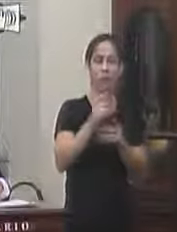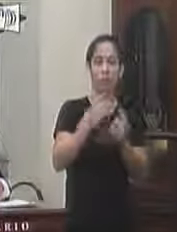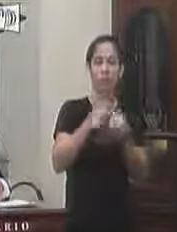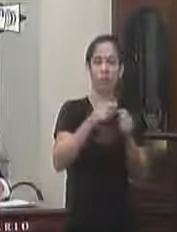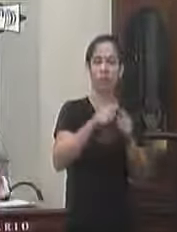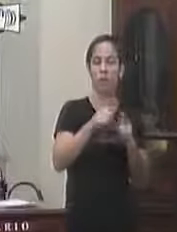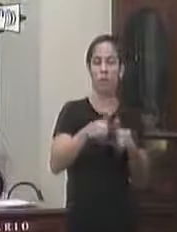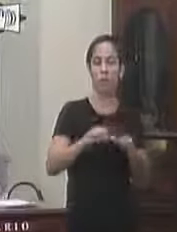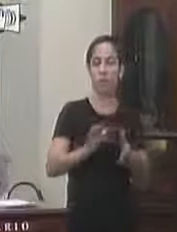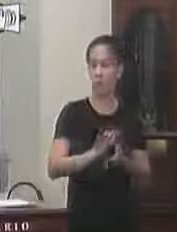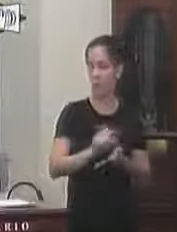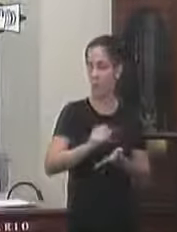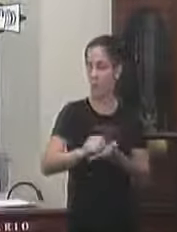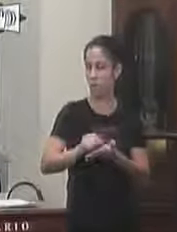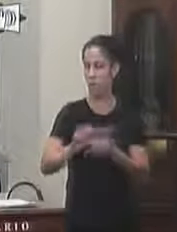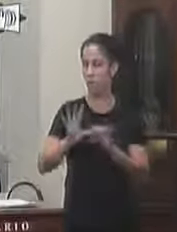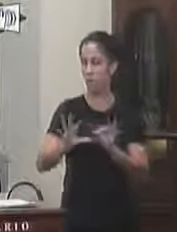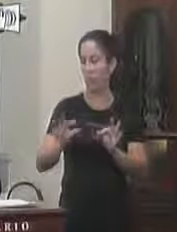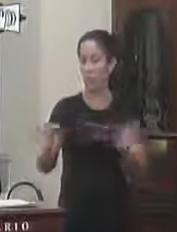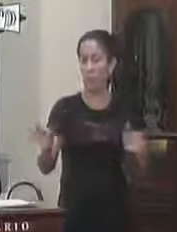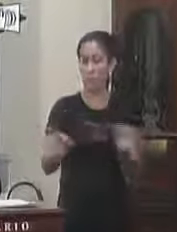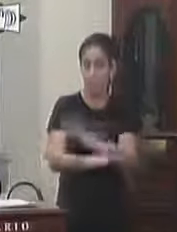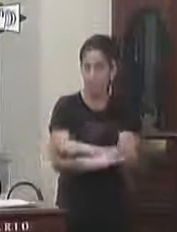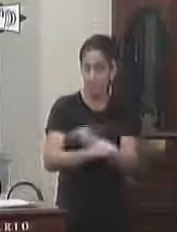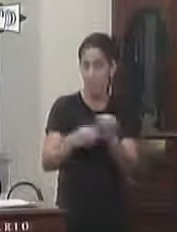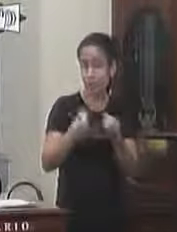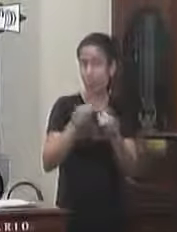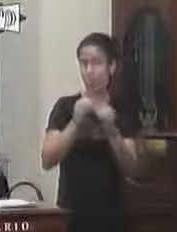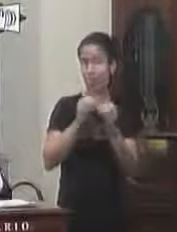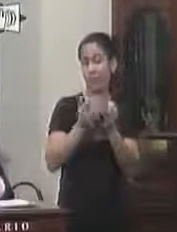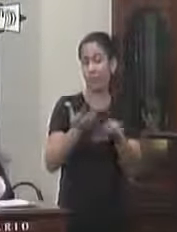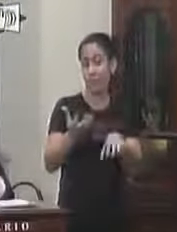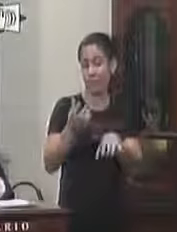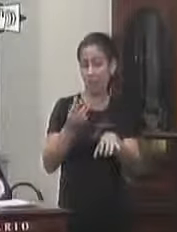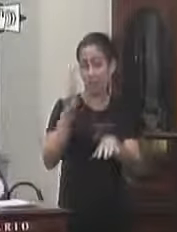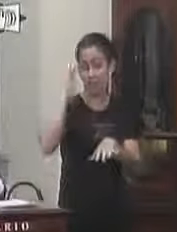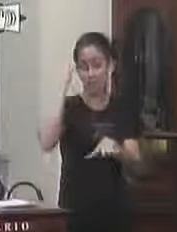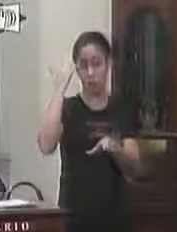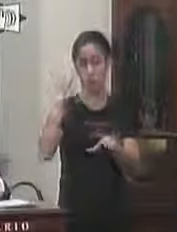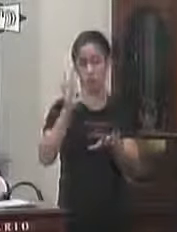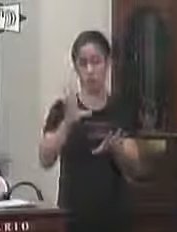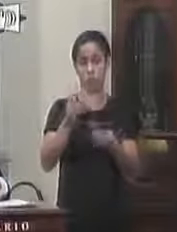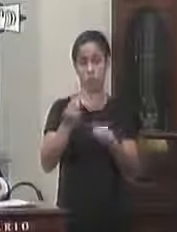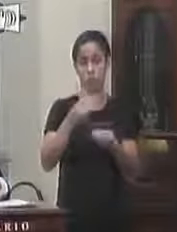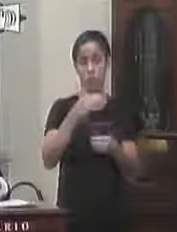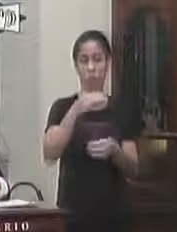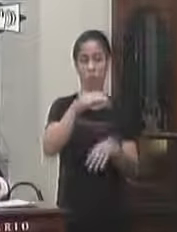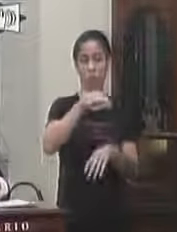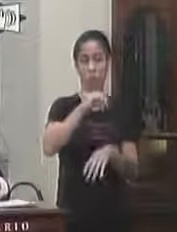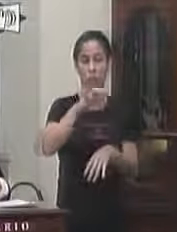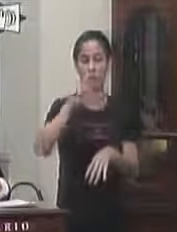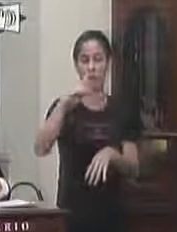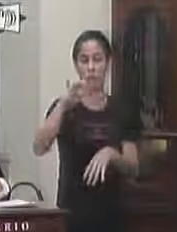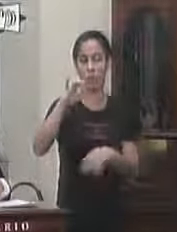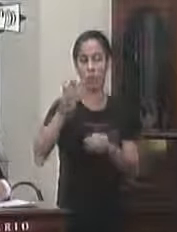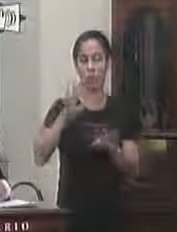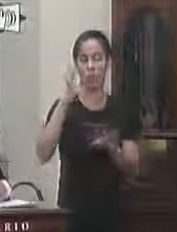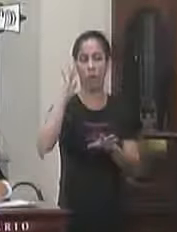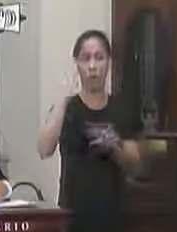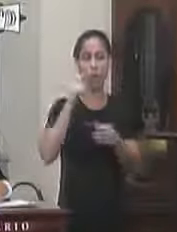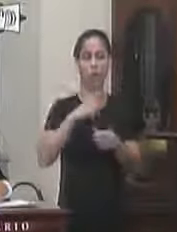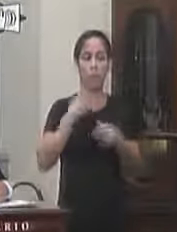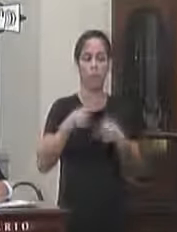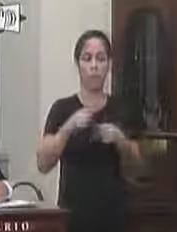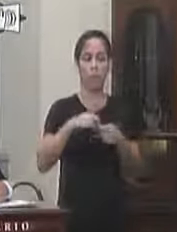que esta corte já pacificou jurisprudência no sentido de que a reserva de lei de iniciativa do chefe do poder executivo prevista no artigo 61 parágrafo